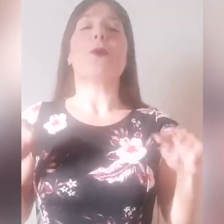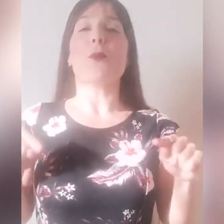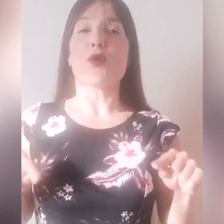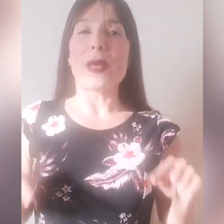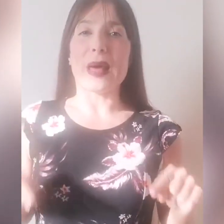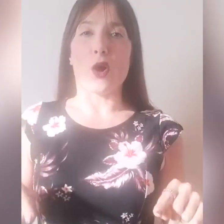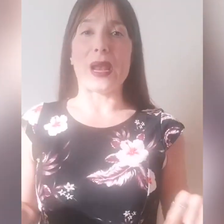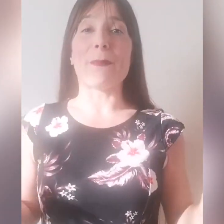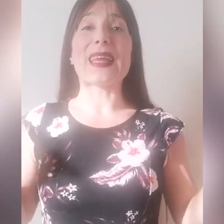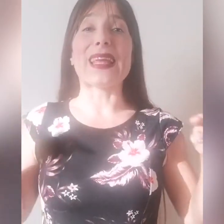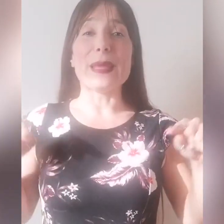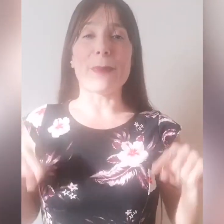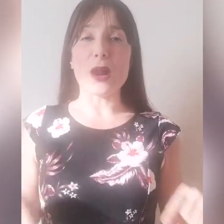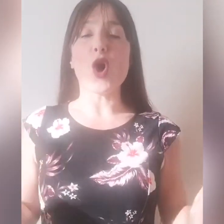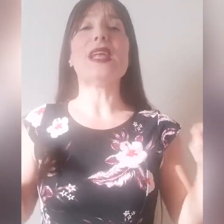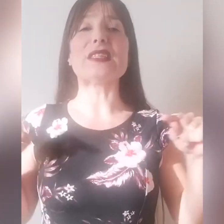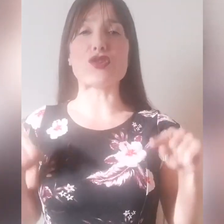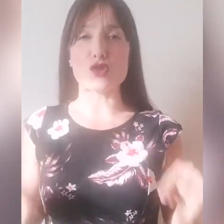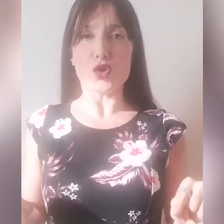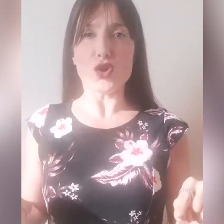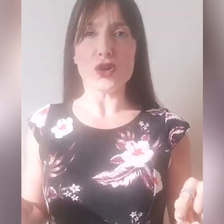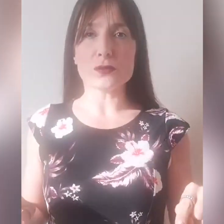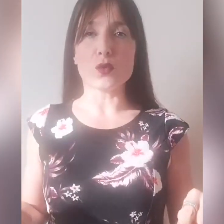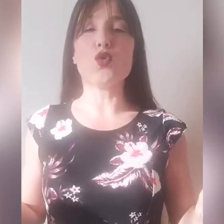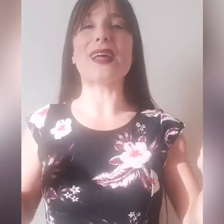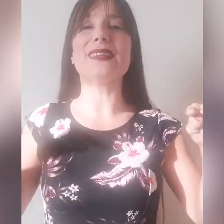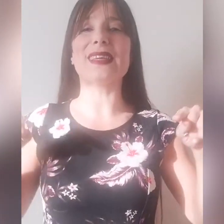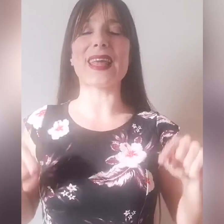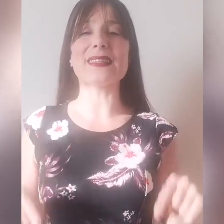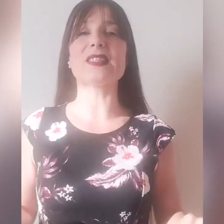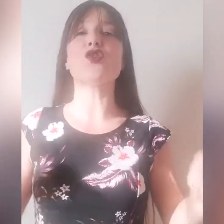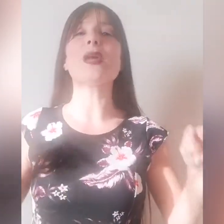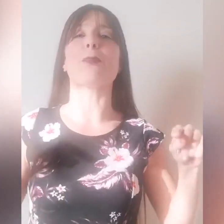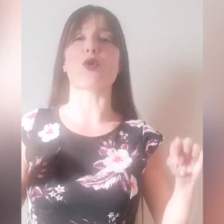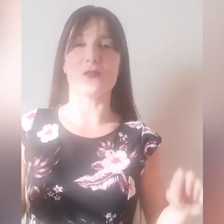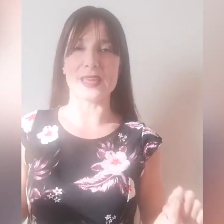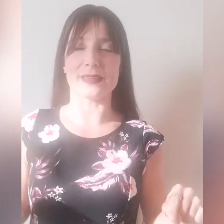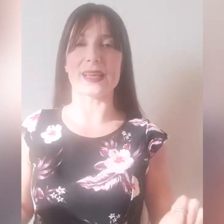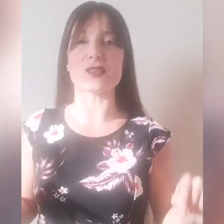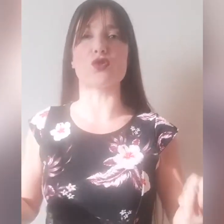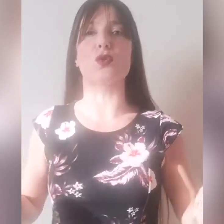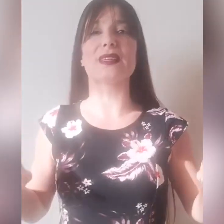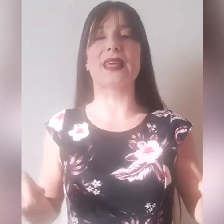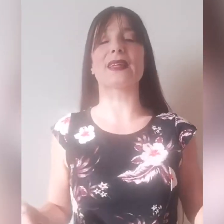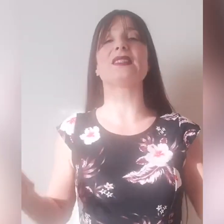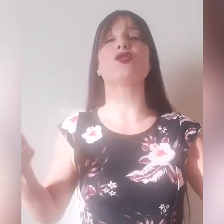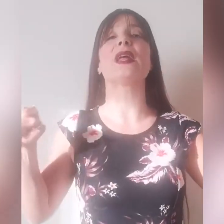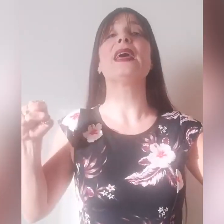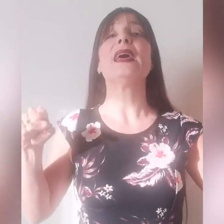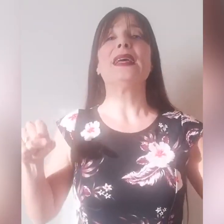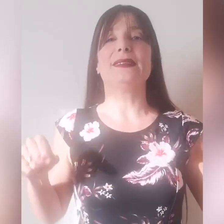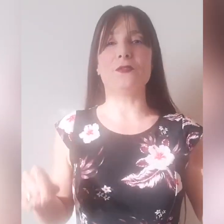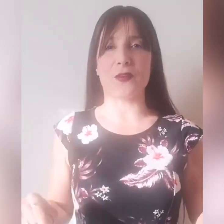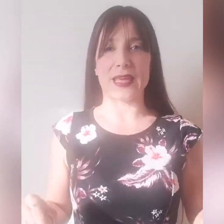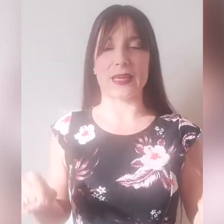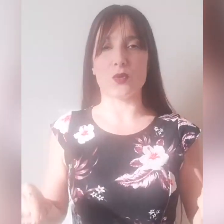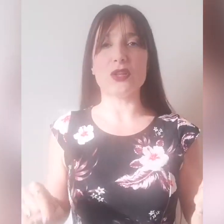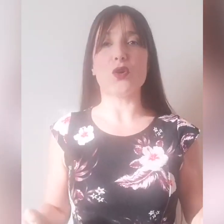proprio le parole, perché le parole sono una dichiarazione profetica, sono una dichiarazione di fede, quindi noi